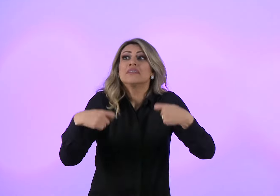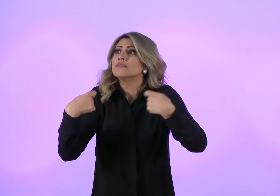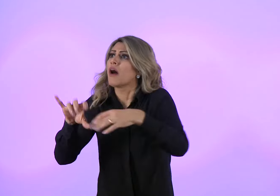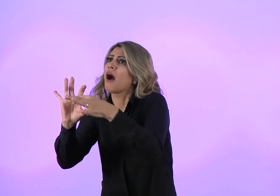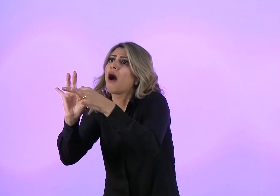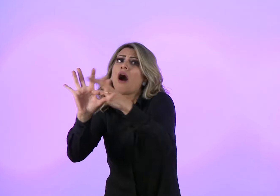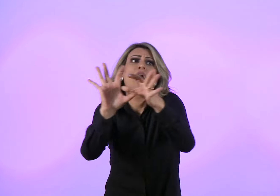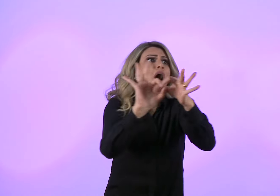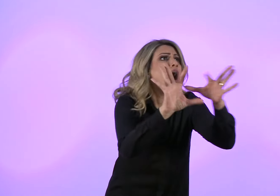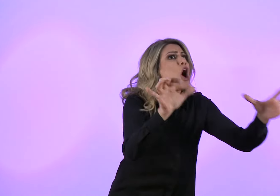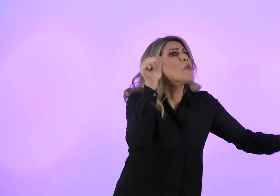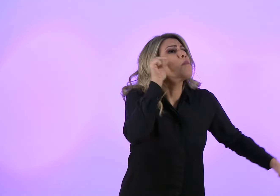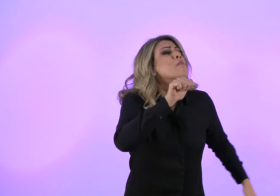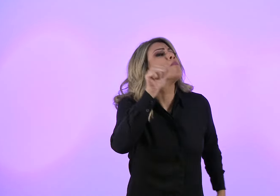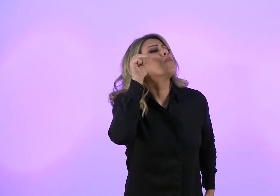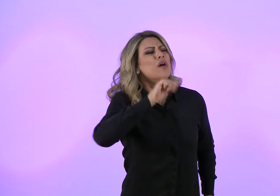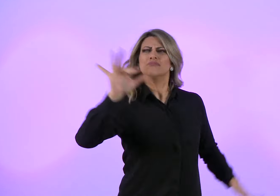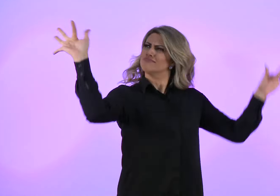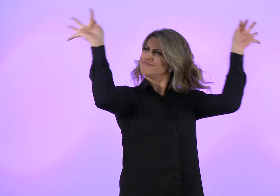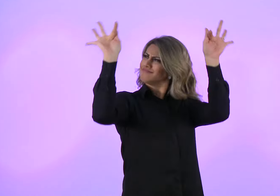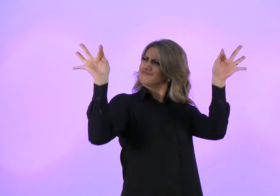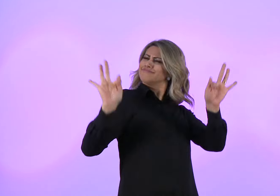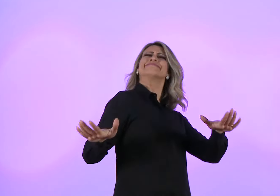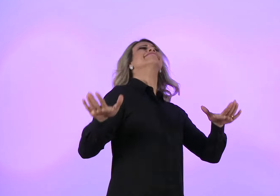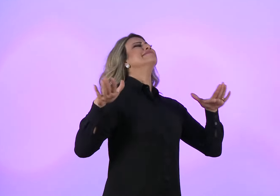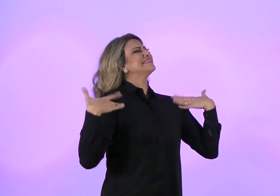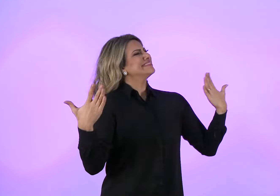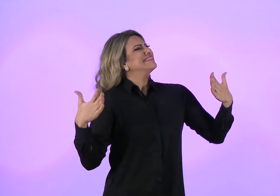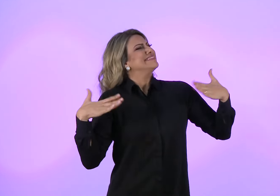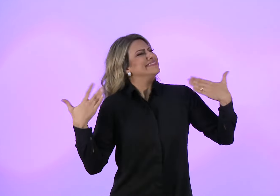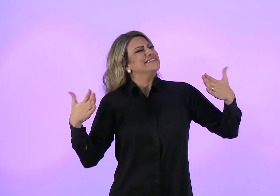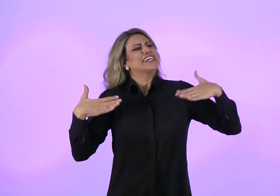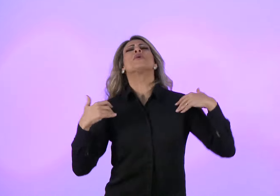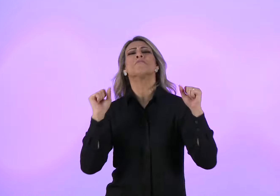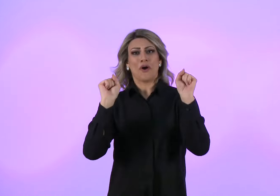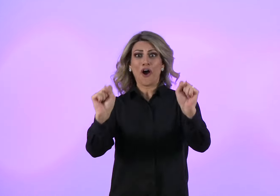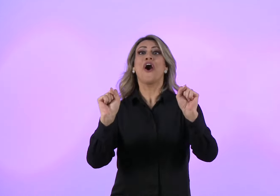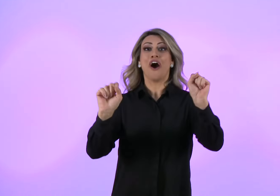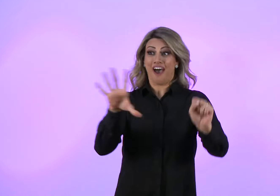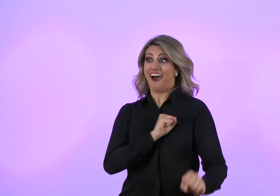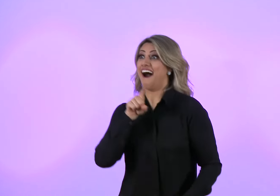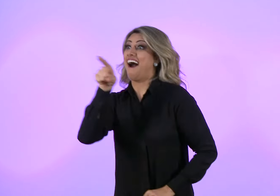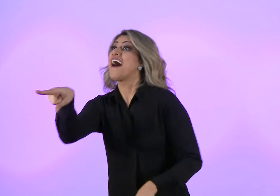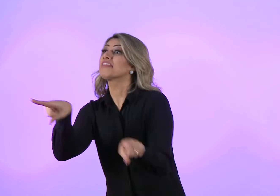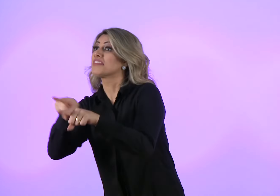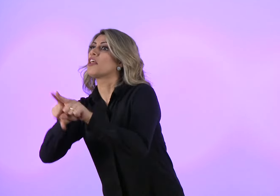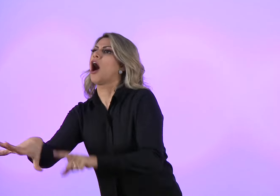direito de ser feliz De amar e ser armada